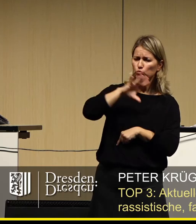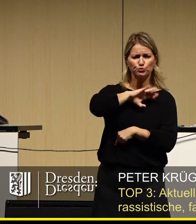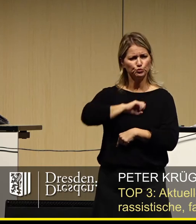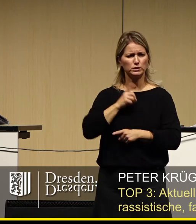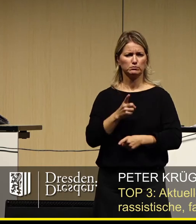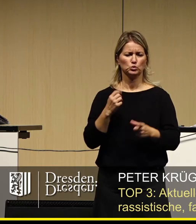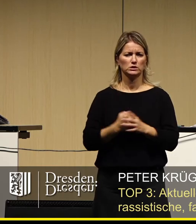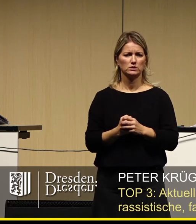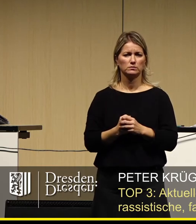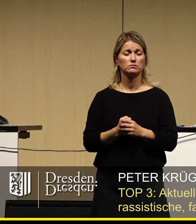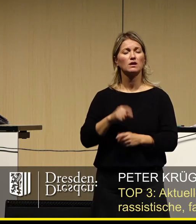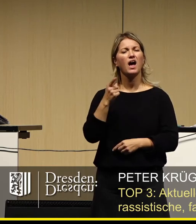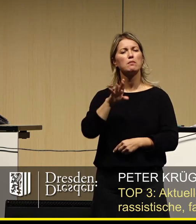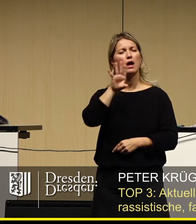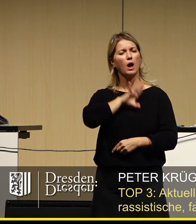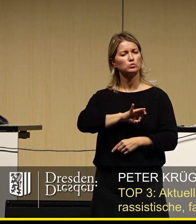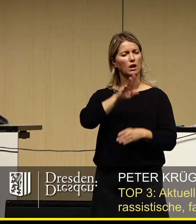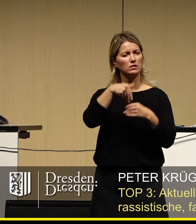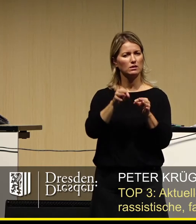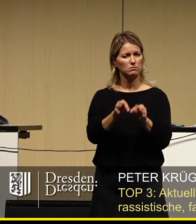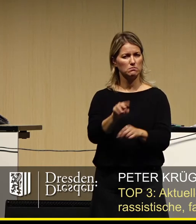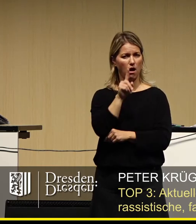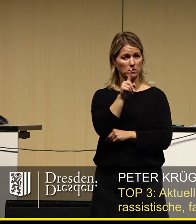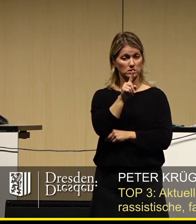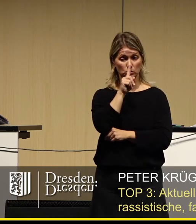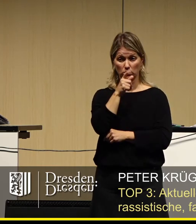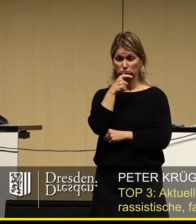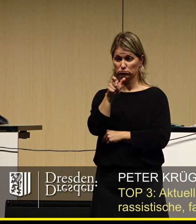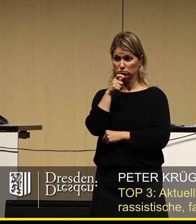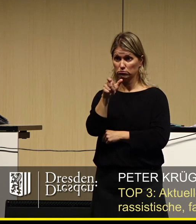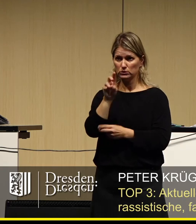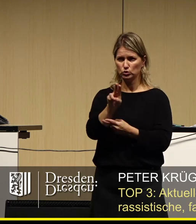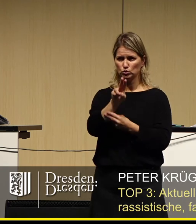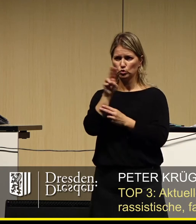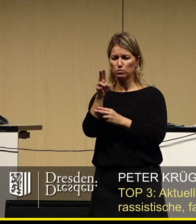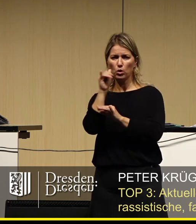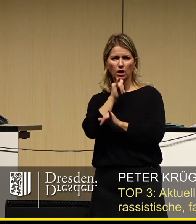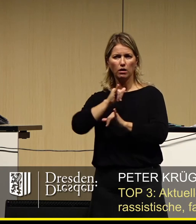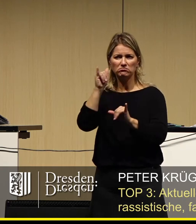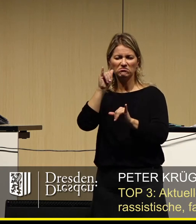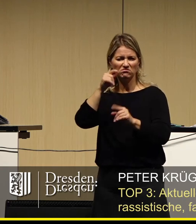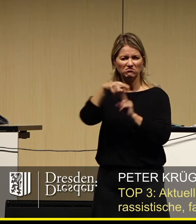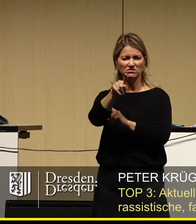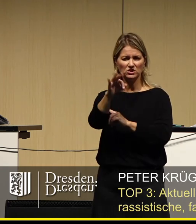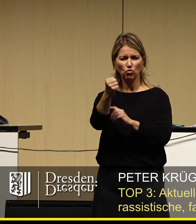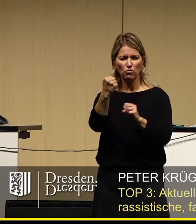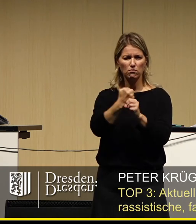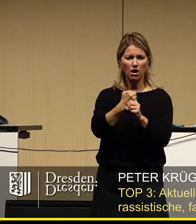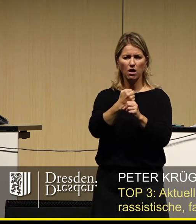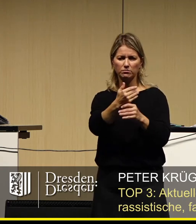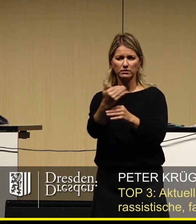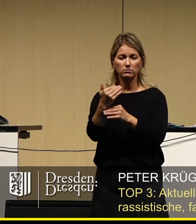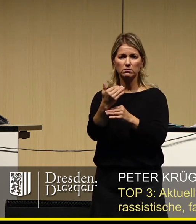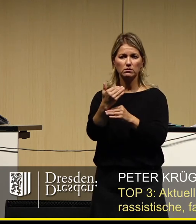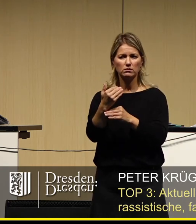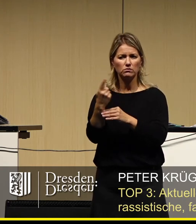Aushalten bis zu der Grenze, wo Worte zu Taten werden oder zu Taten aufgerufen werden, die den durch allgemeine gesetzt